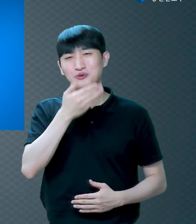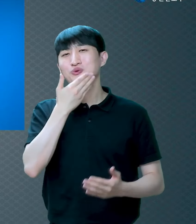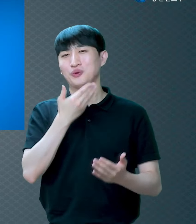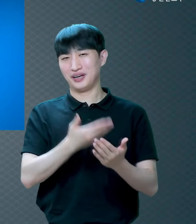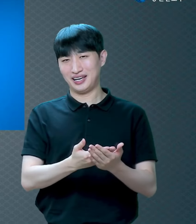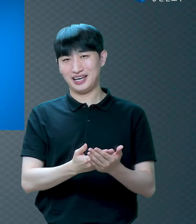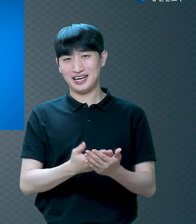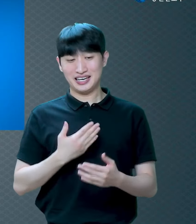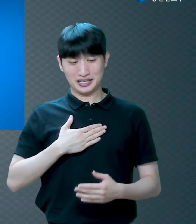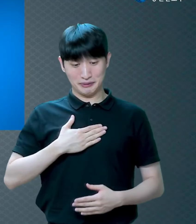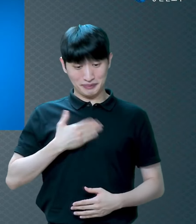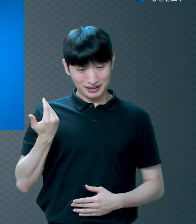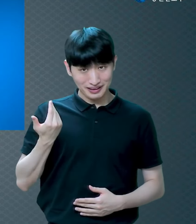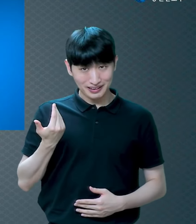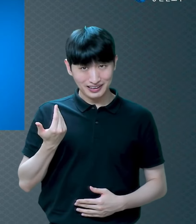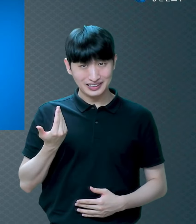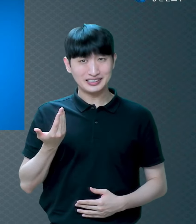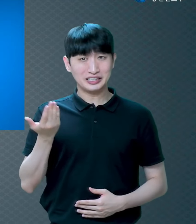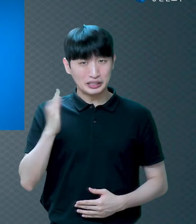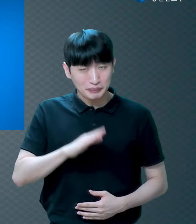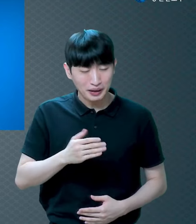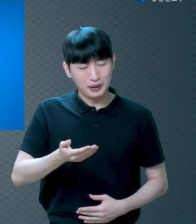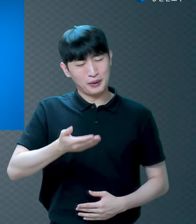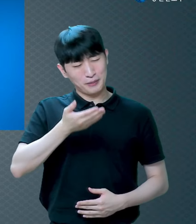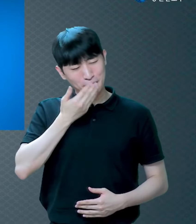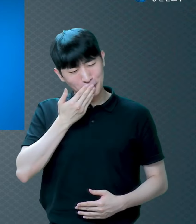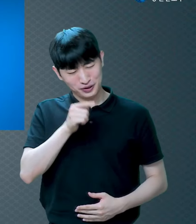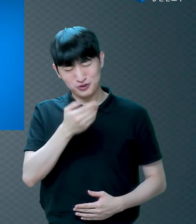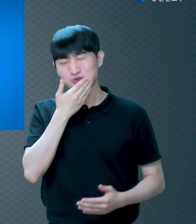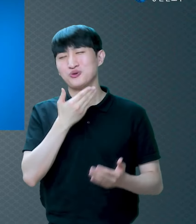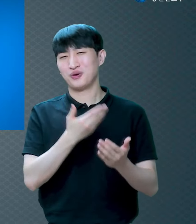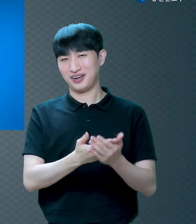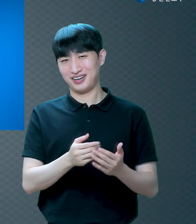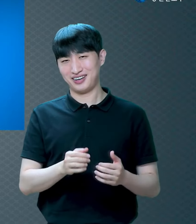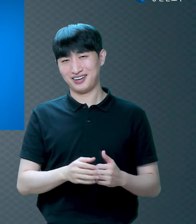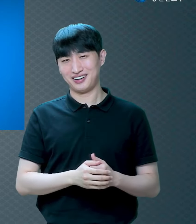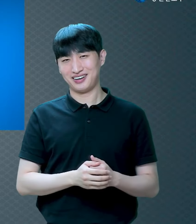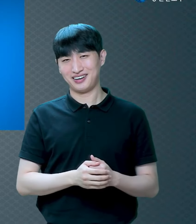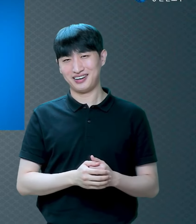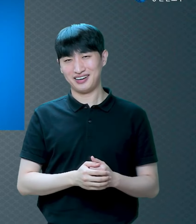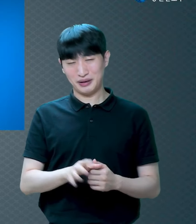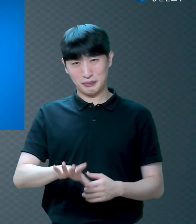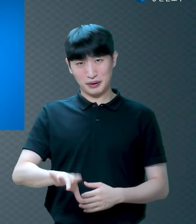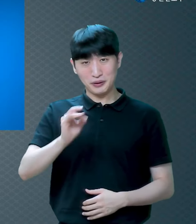상해도 먹고 상하자 배라도 불러야 씩씩되니 잠이라도 잘 거 아니에요